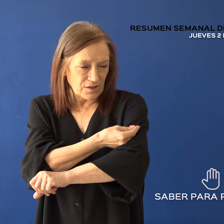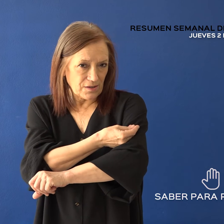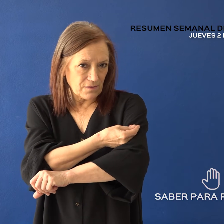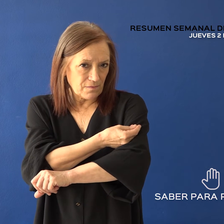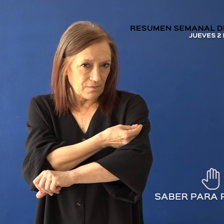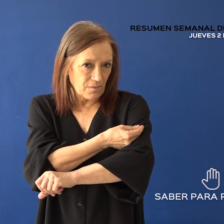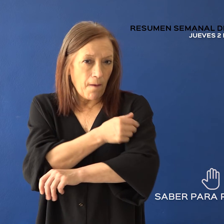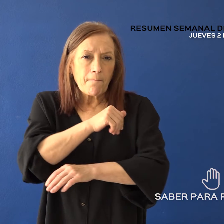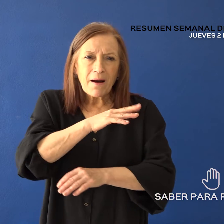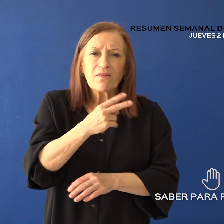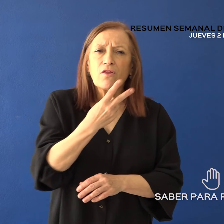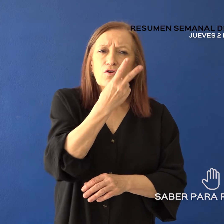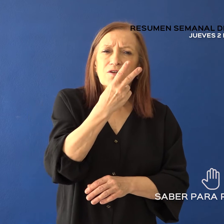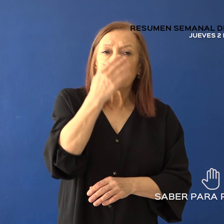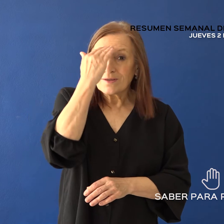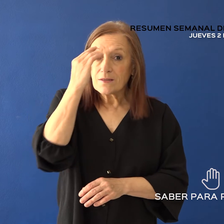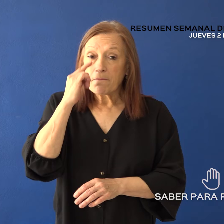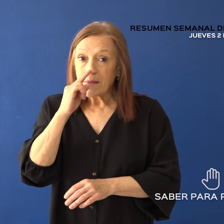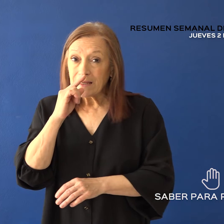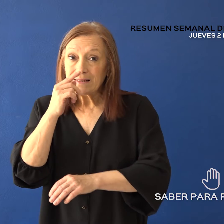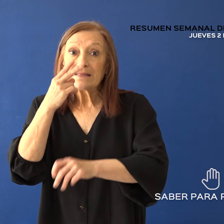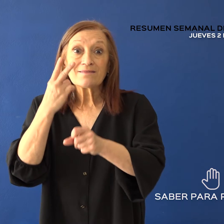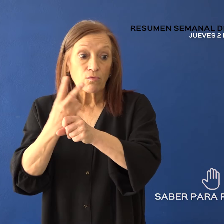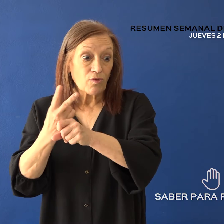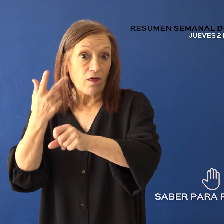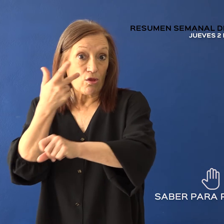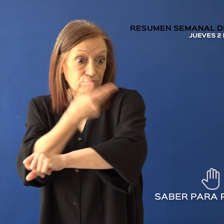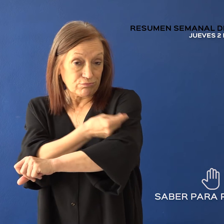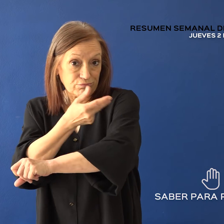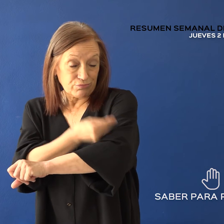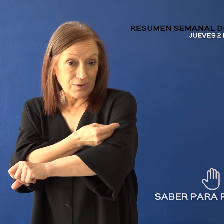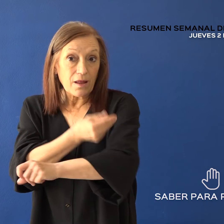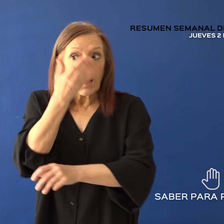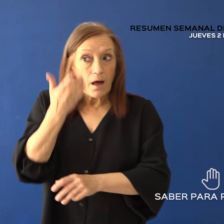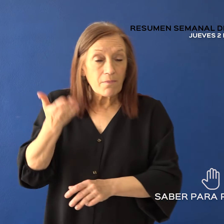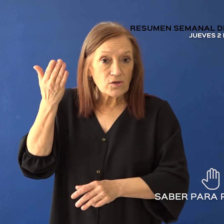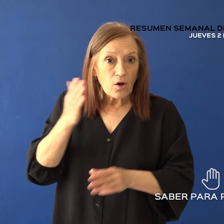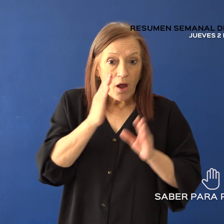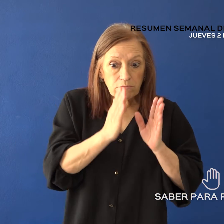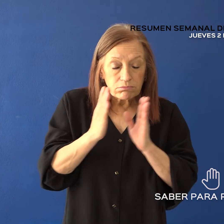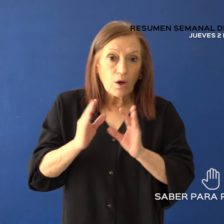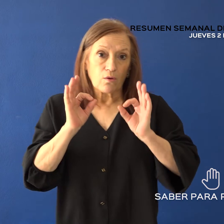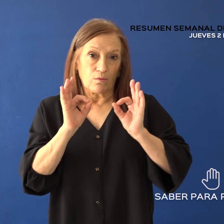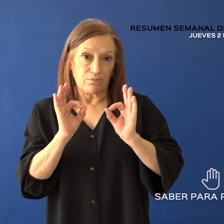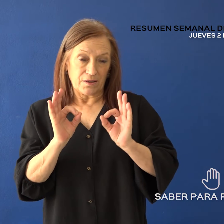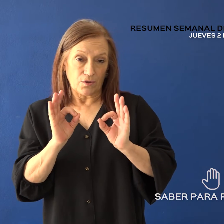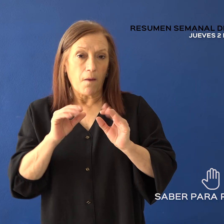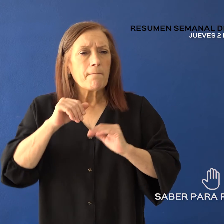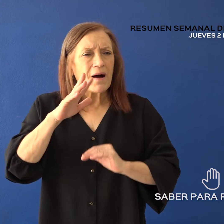Más de 215.000 son segundas dosis de quienes completaron esquema y más de 13